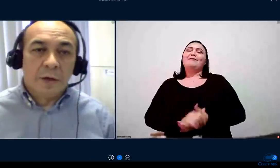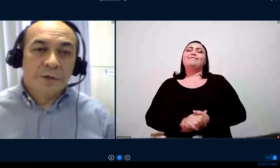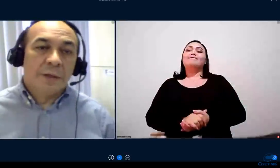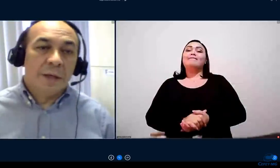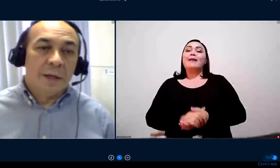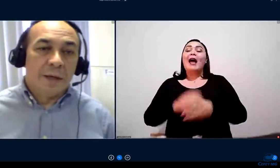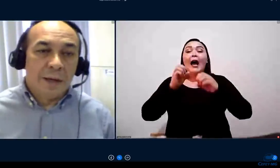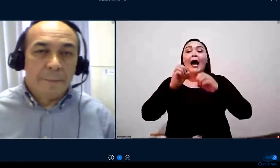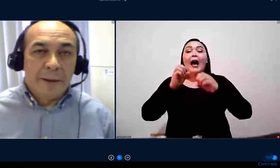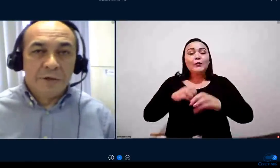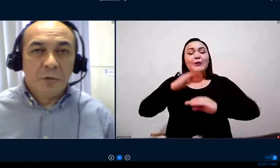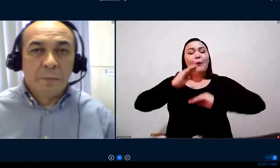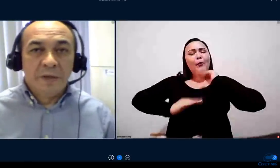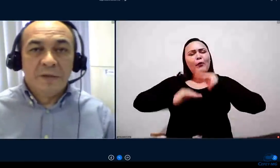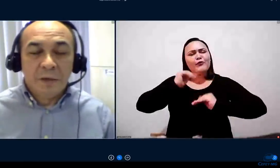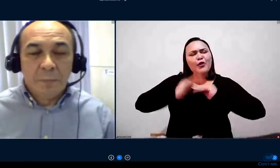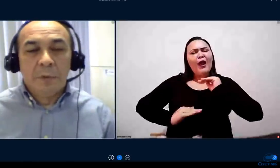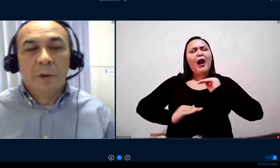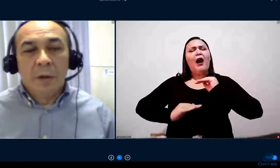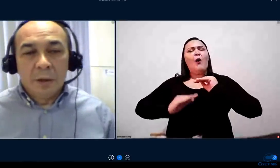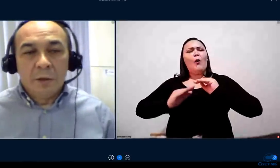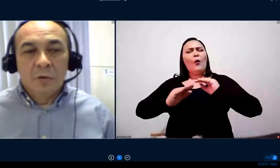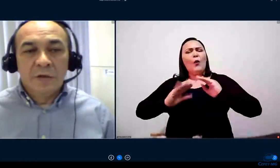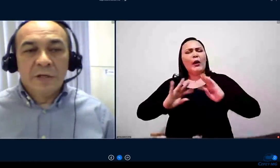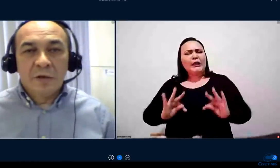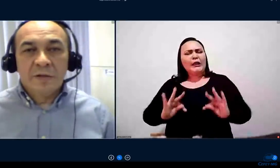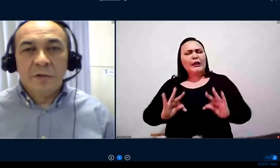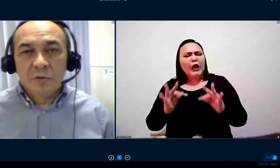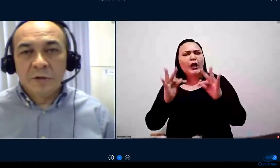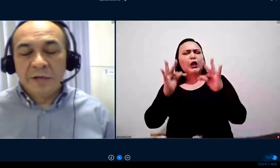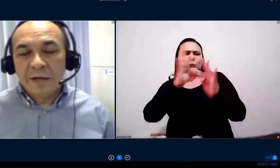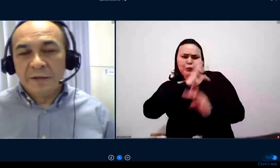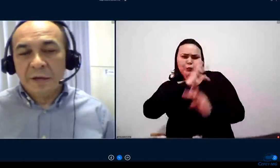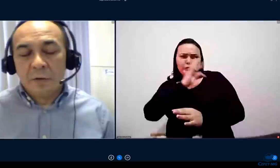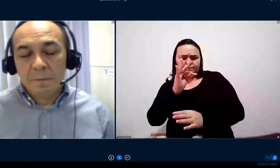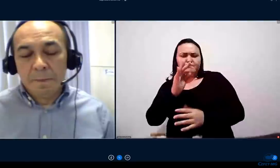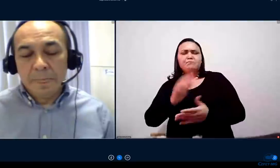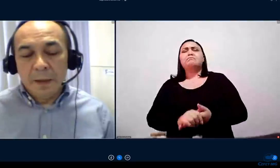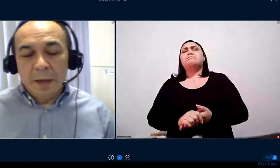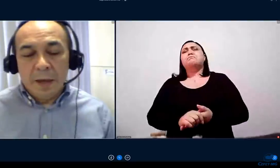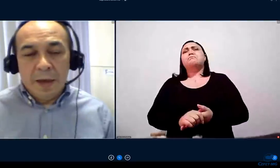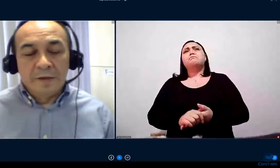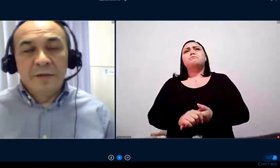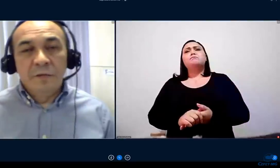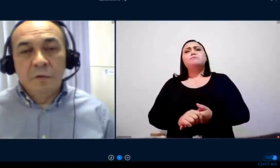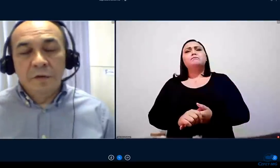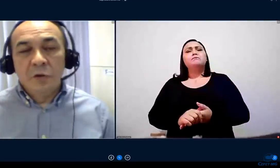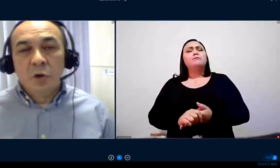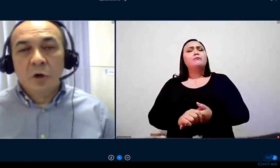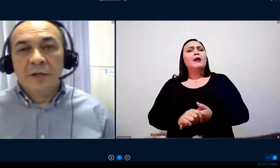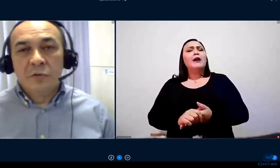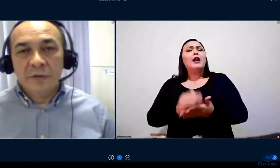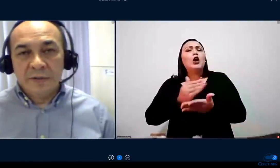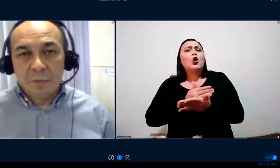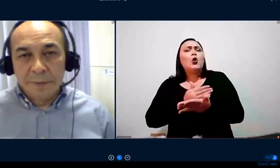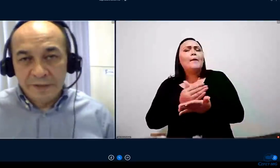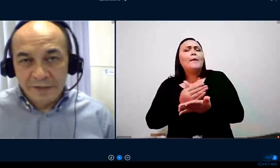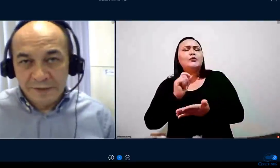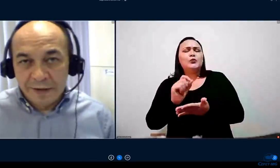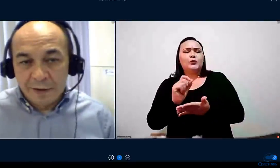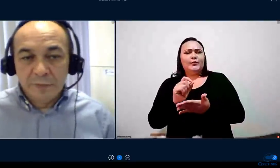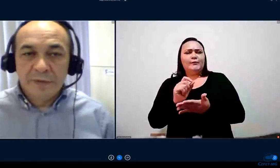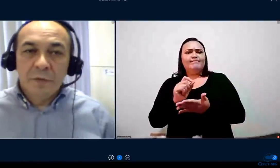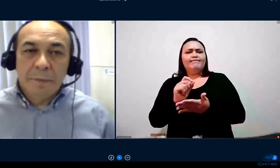tecnológica, ela parte do princípio que todas as nossas instituições, elas são desenvolvedoras do ensino